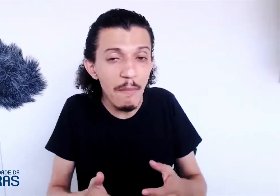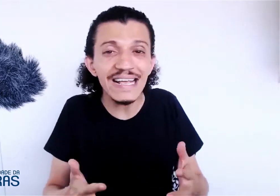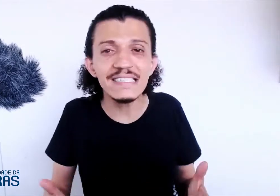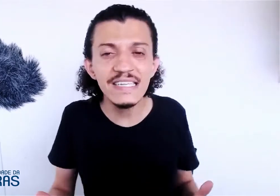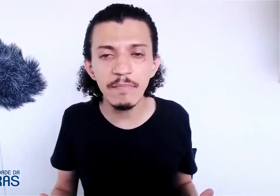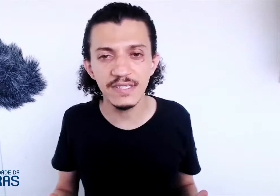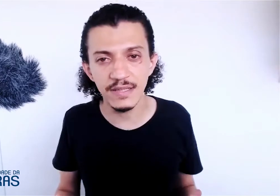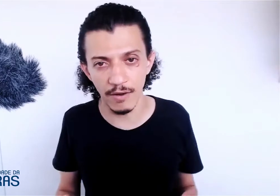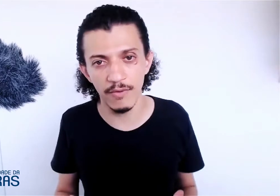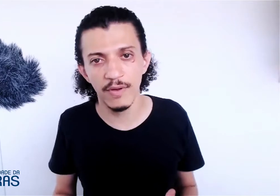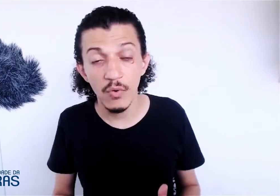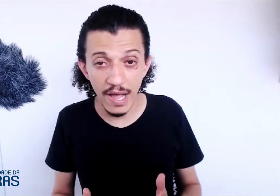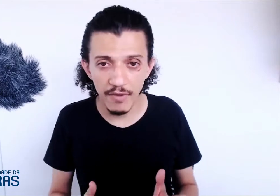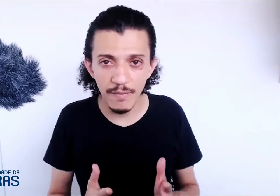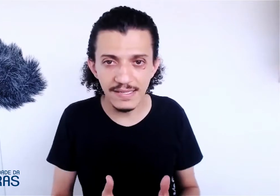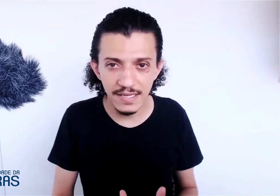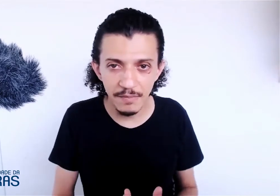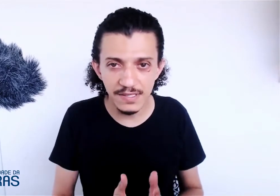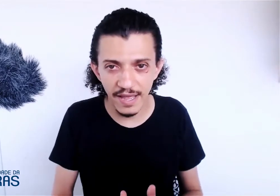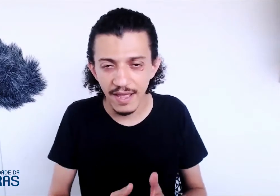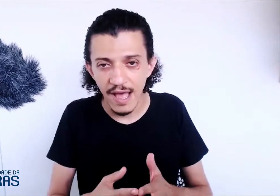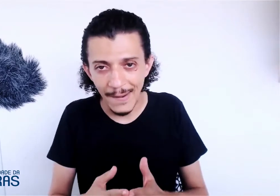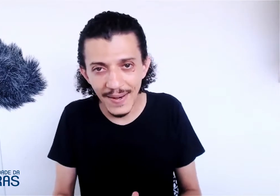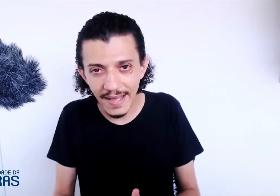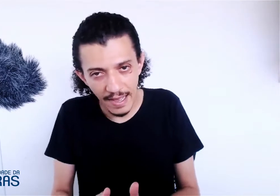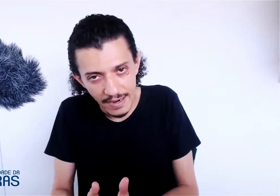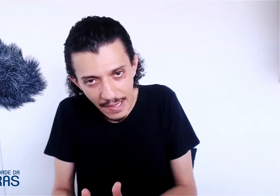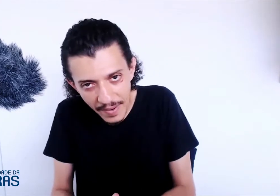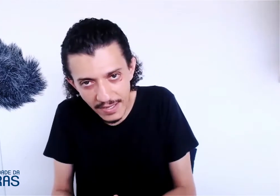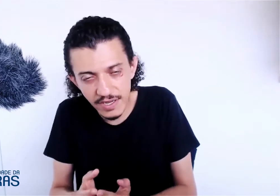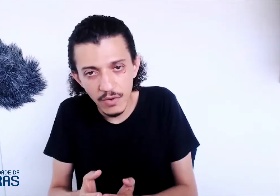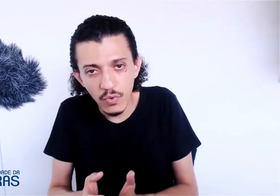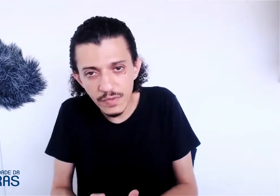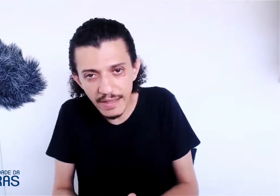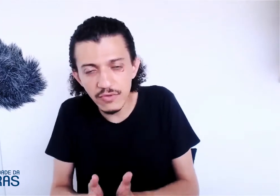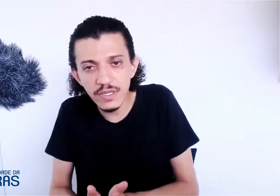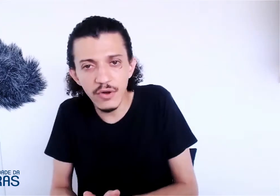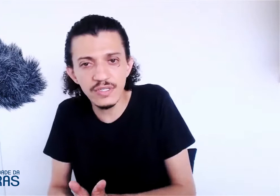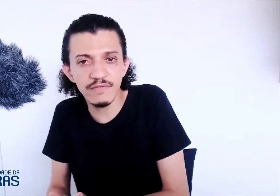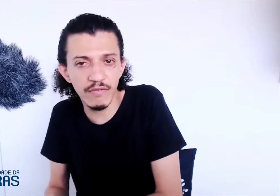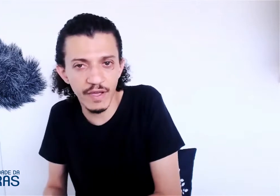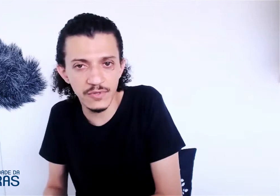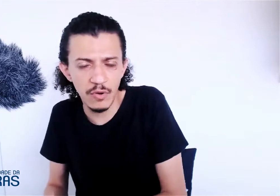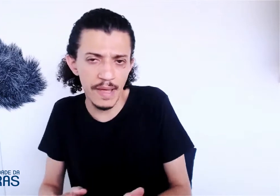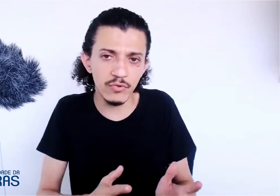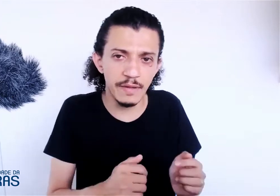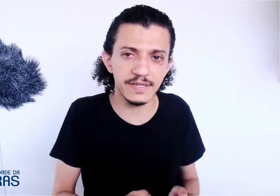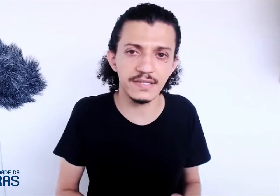mais simples, então? O caminho mais simples é aplicar na prática os métodos que nós desenvolvemos. O método Libras é